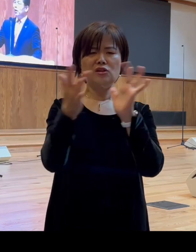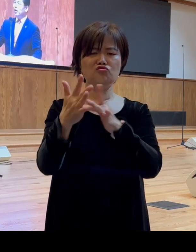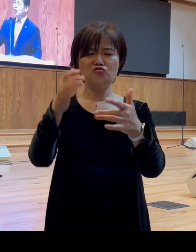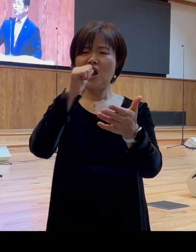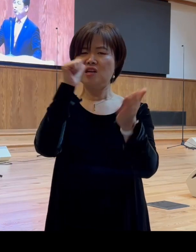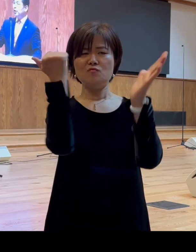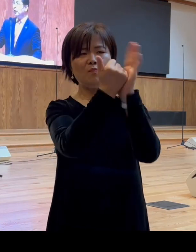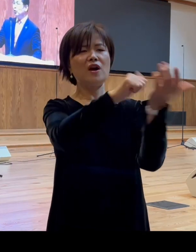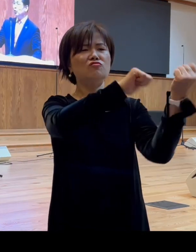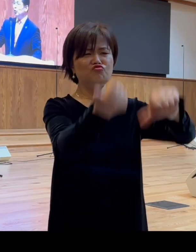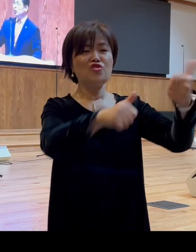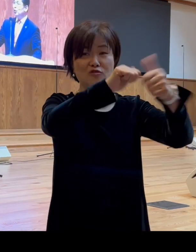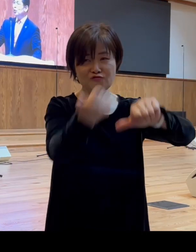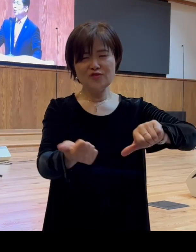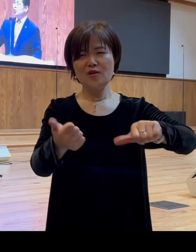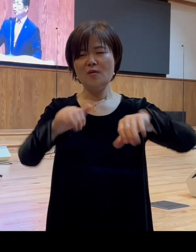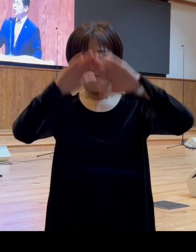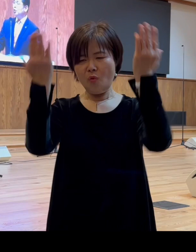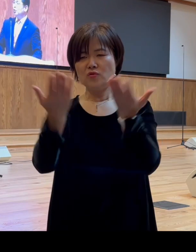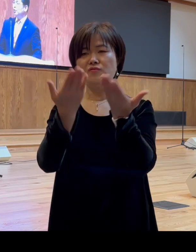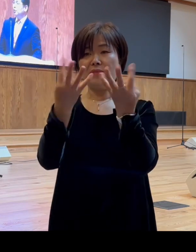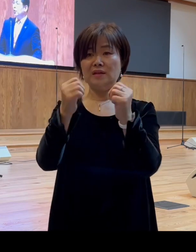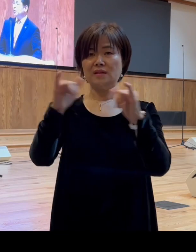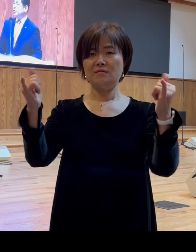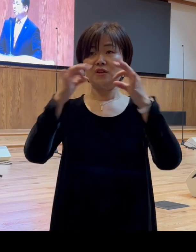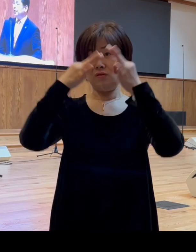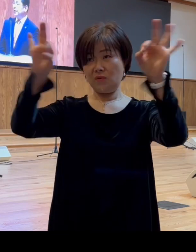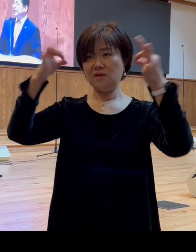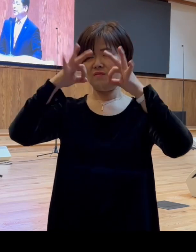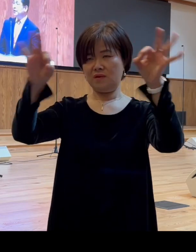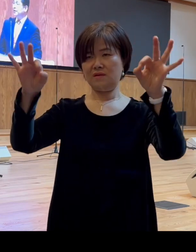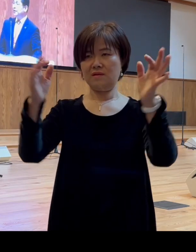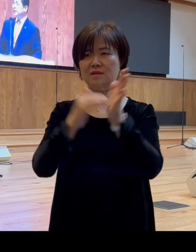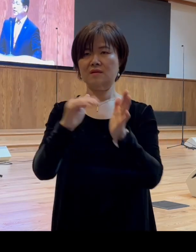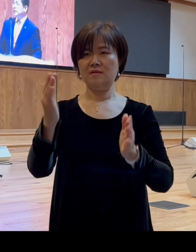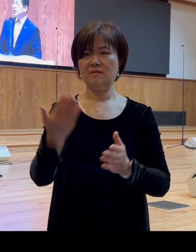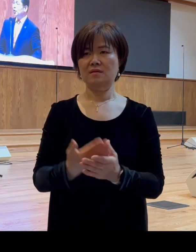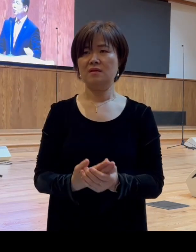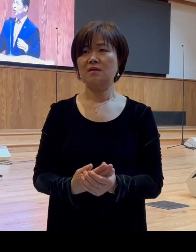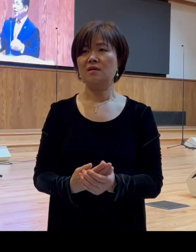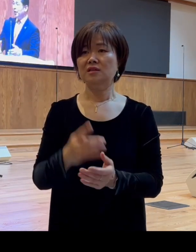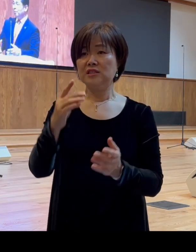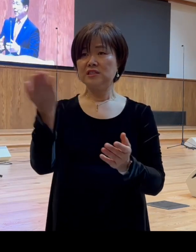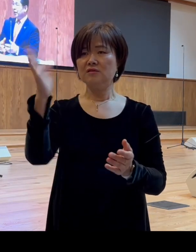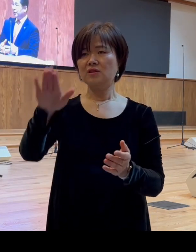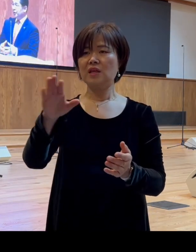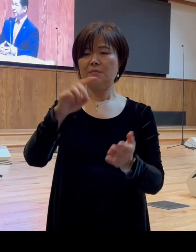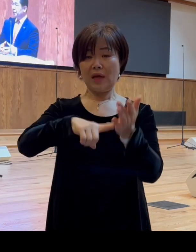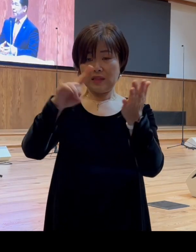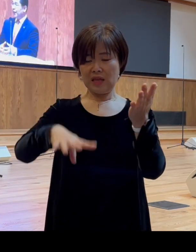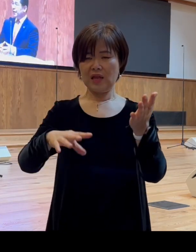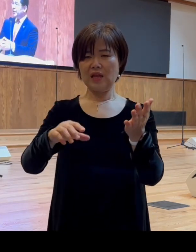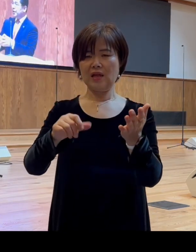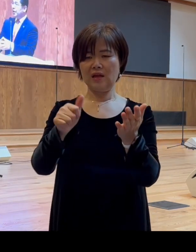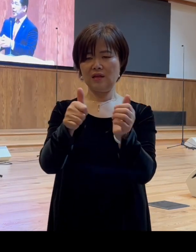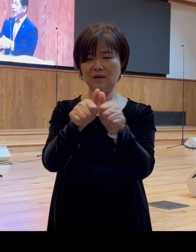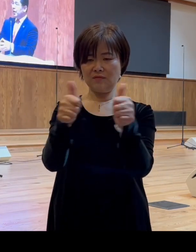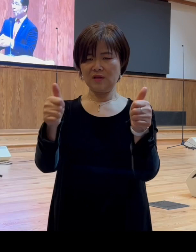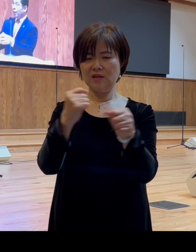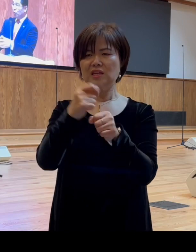죽이라고 소리쳐 외쳤습니다 그럼 그런데 마태는 이 일의 배후에